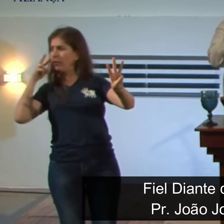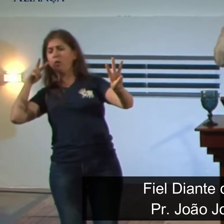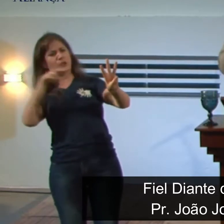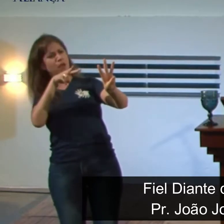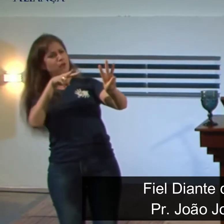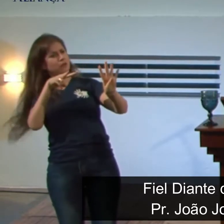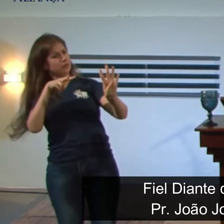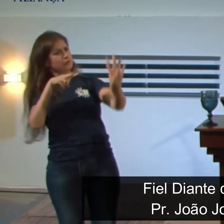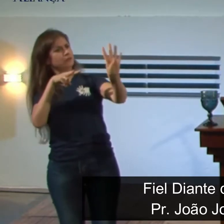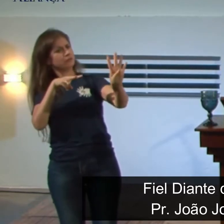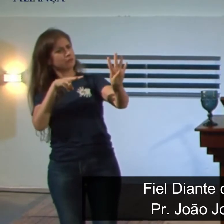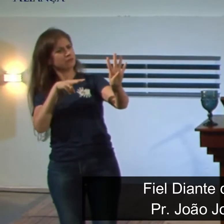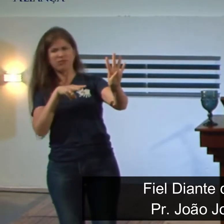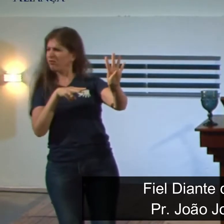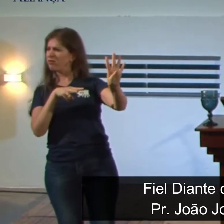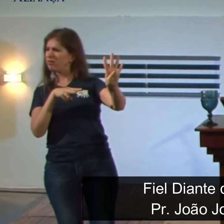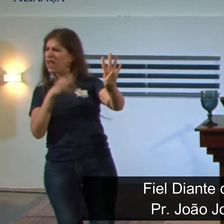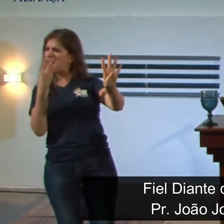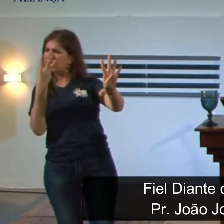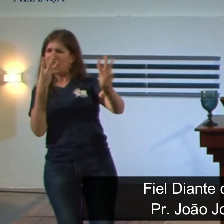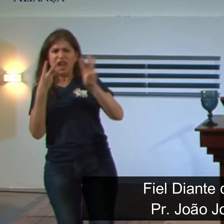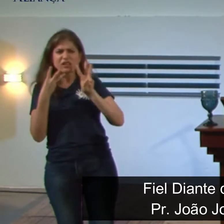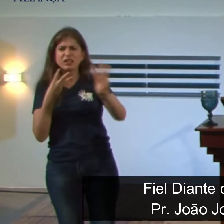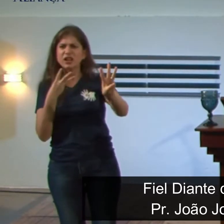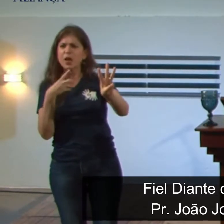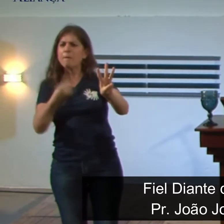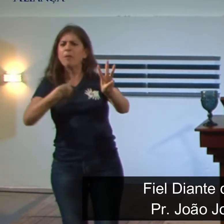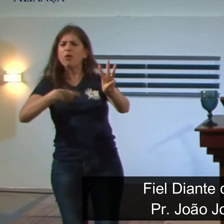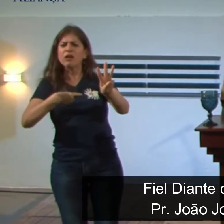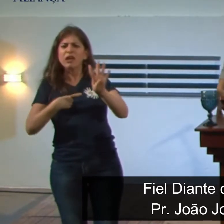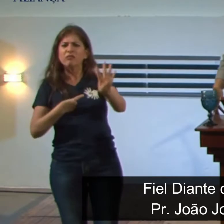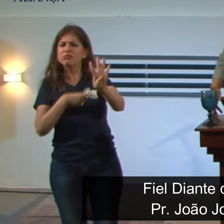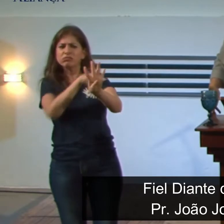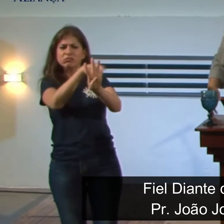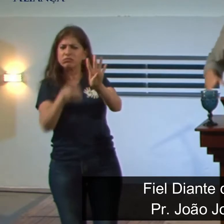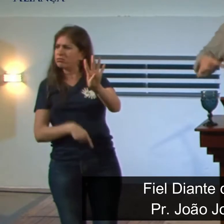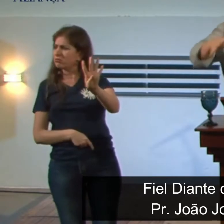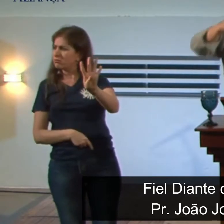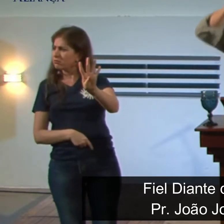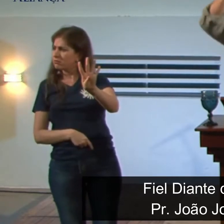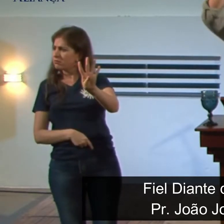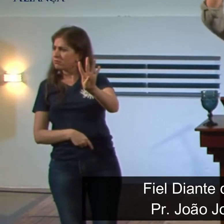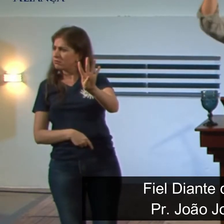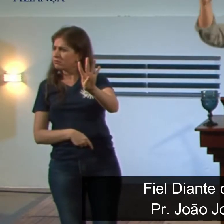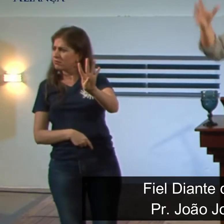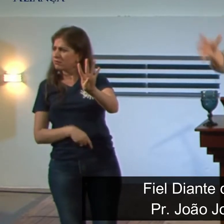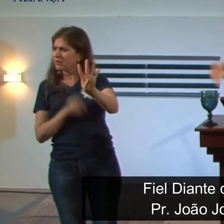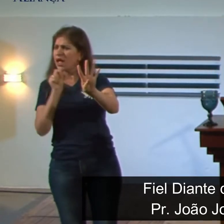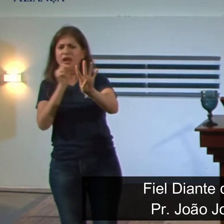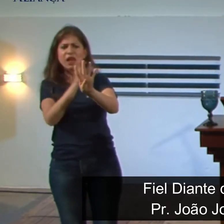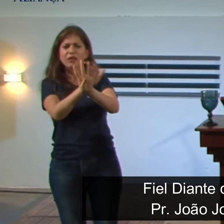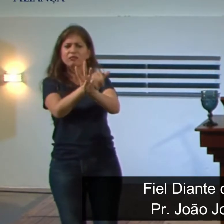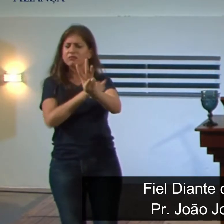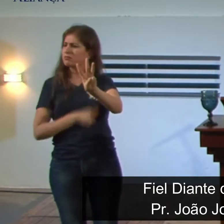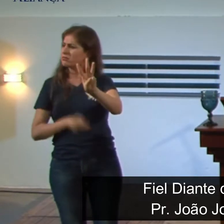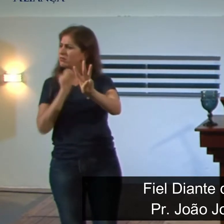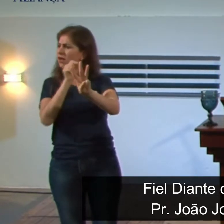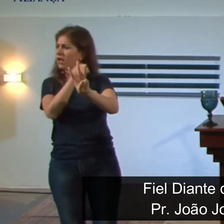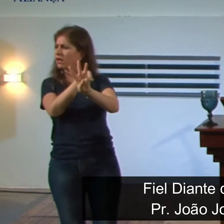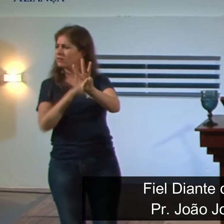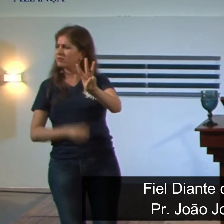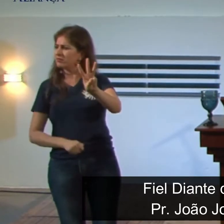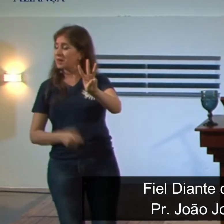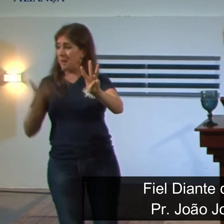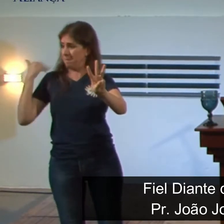Mas esses três homens, está narrado no capítulo 3, Sadraque, Mesaque e Abidnego, Nabucodonosor tinha feito uma imagem muito grande e